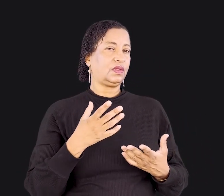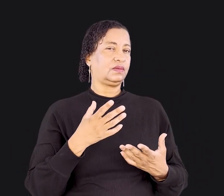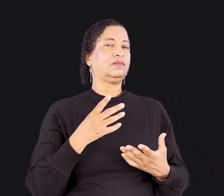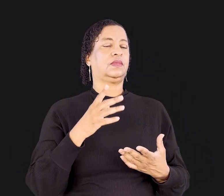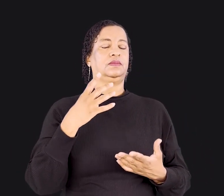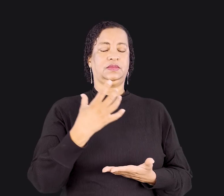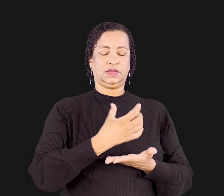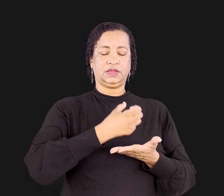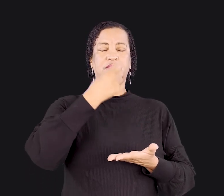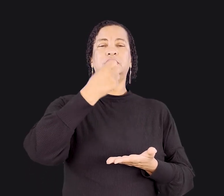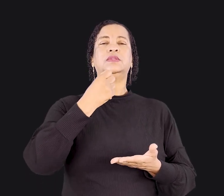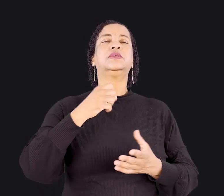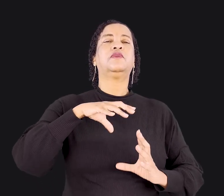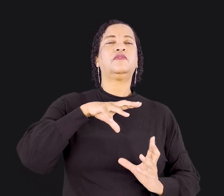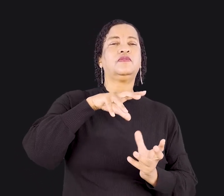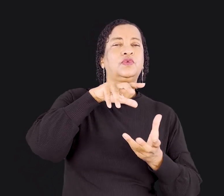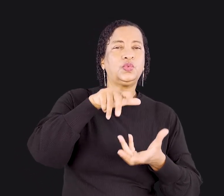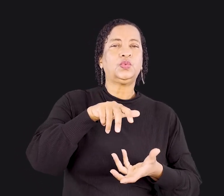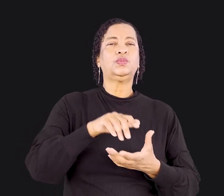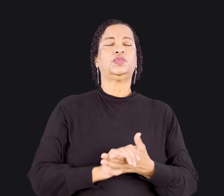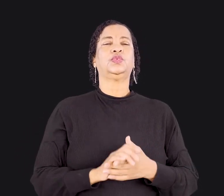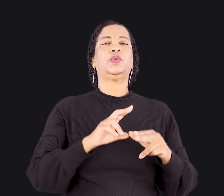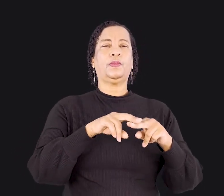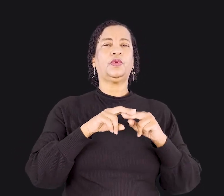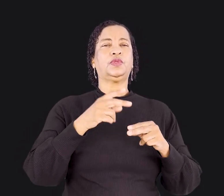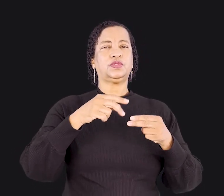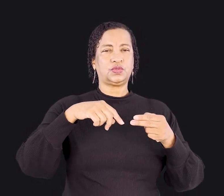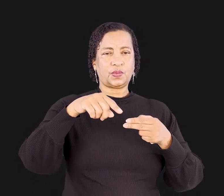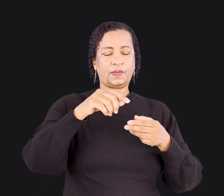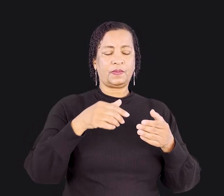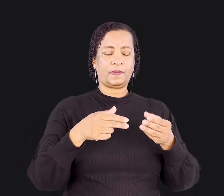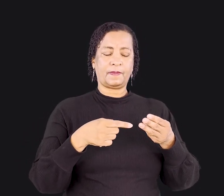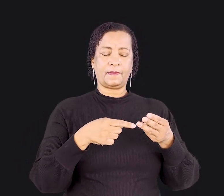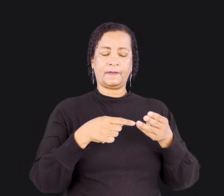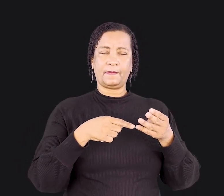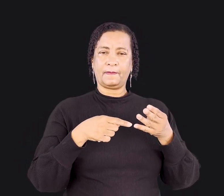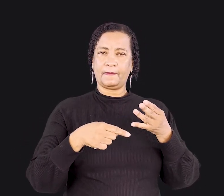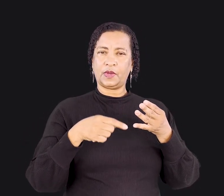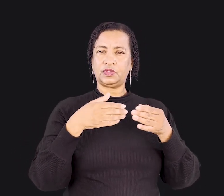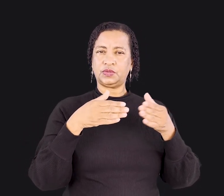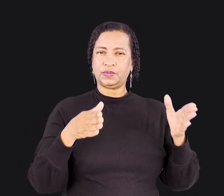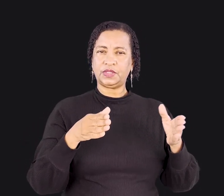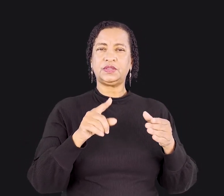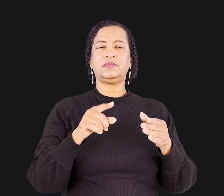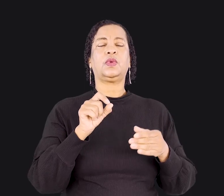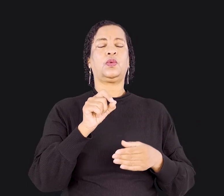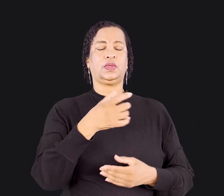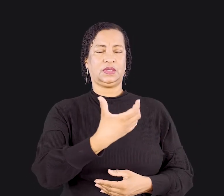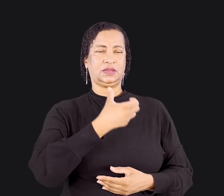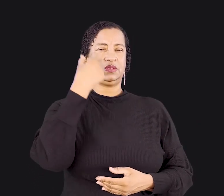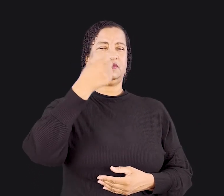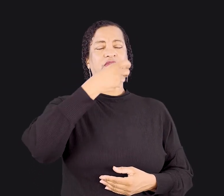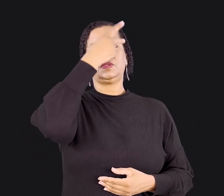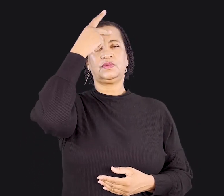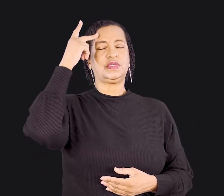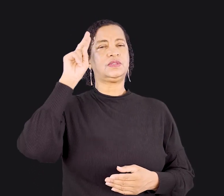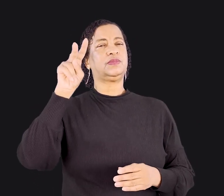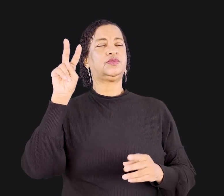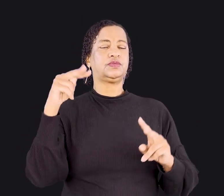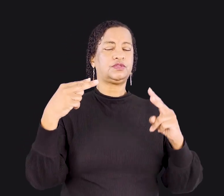salvação do mundo. Por isso, o próximo princípio que devemos considerar é a salvação daqueles que estão nos assistindo e observando como